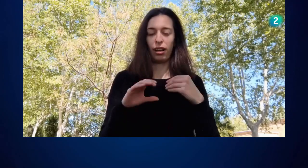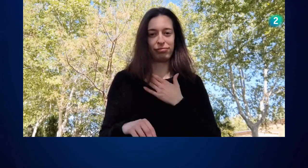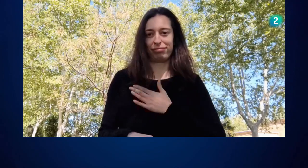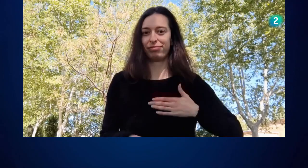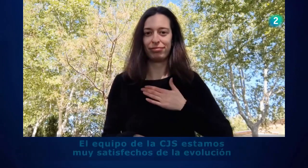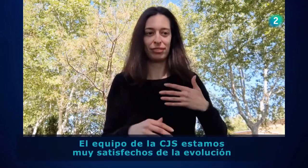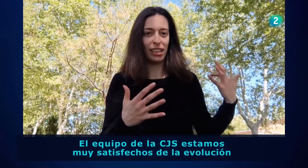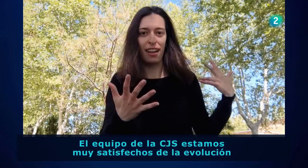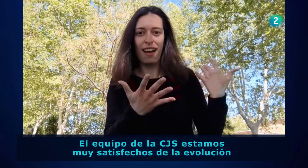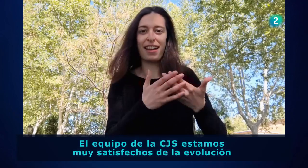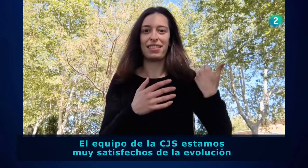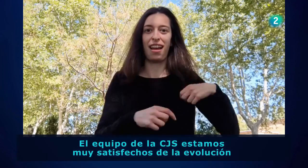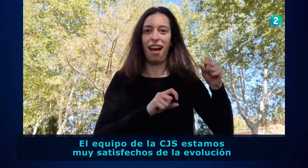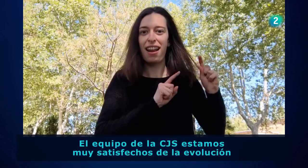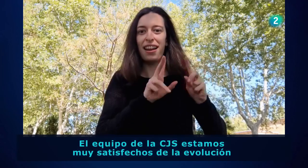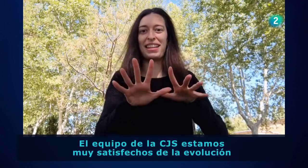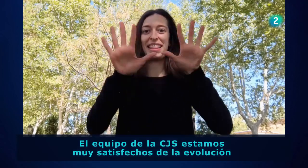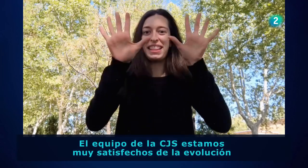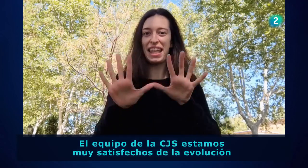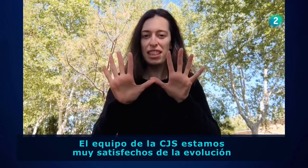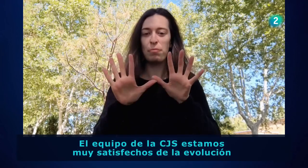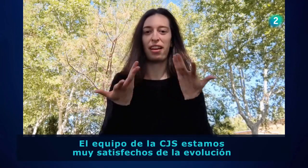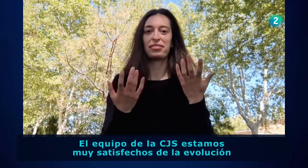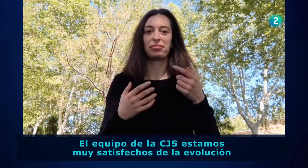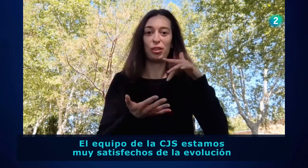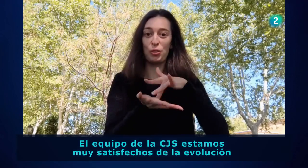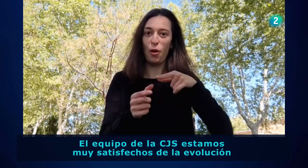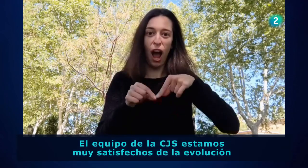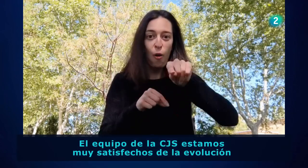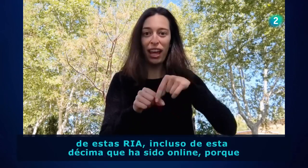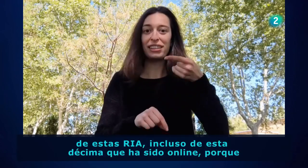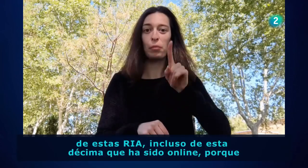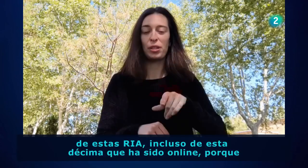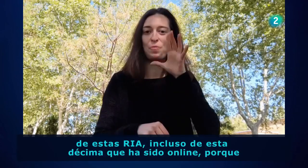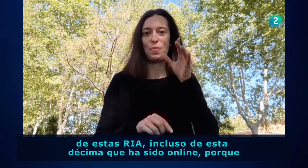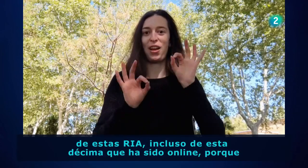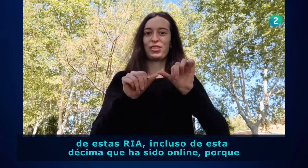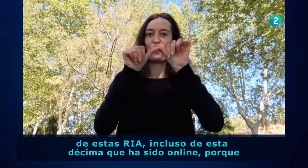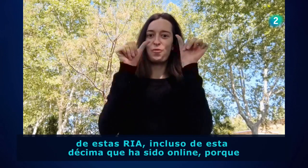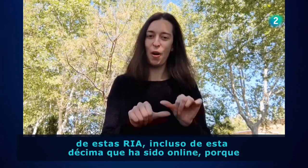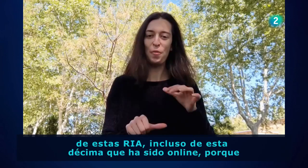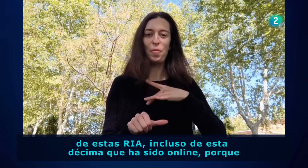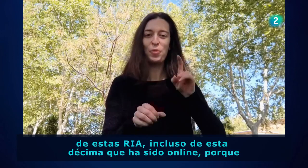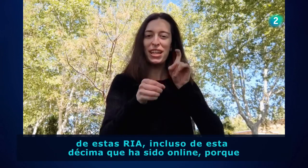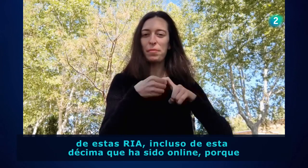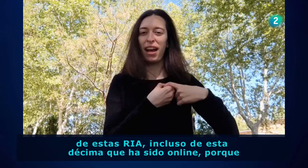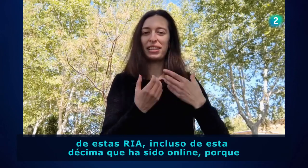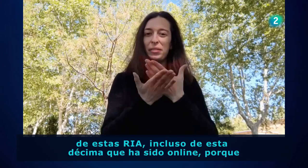El equipo de la CJS estamos muy satisfechos de la evolución de esta ría, incluso de esta décima, que ha sido online,